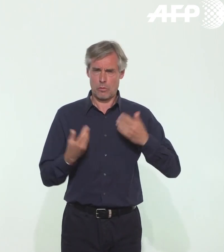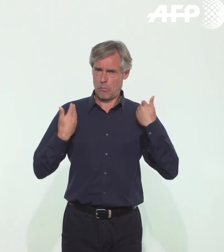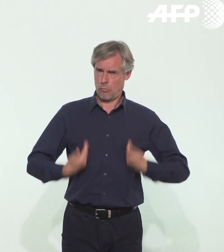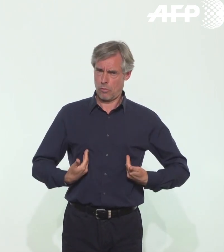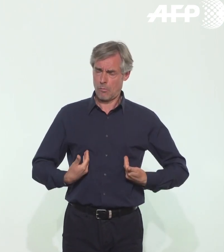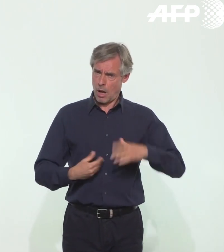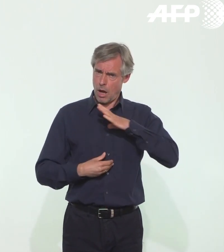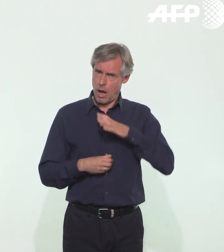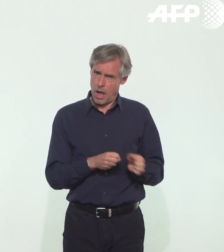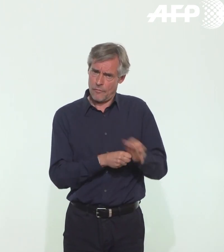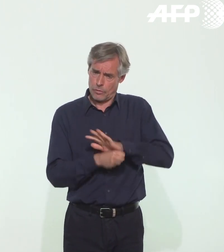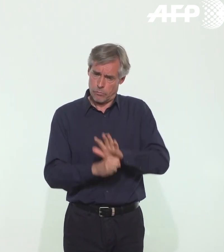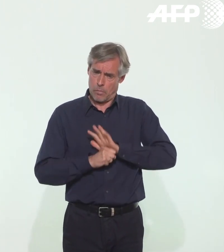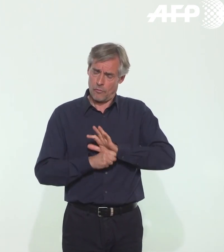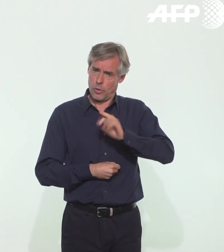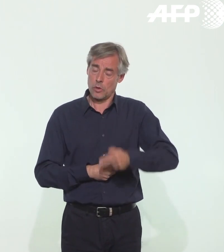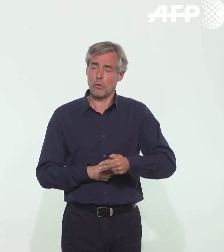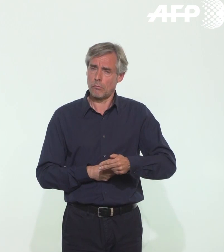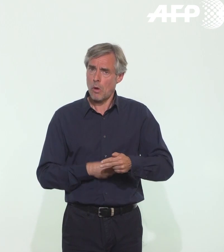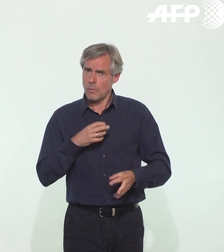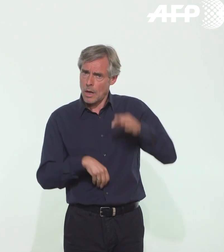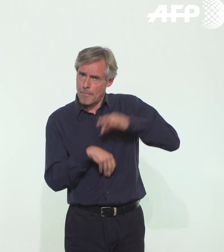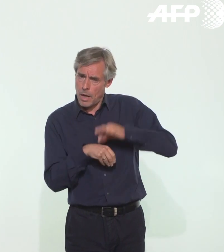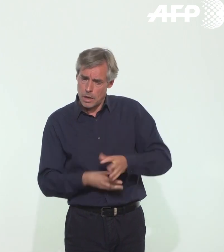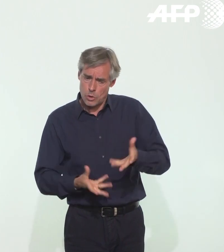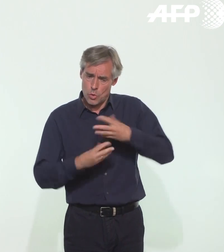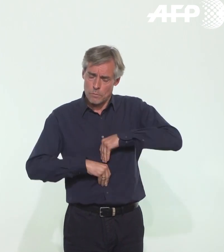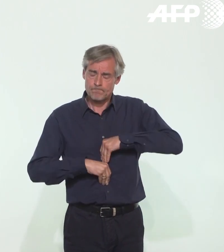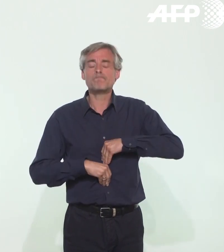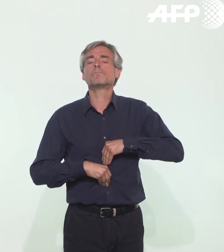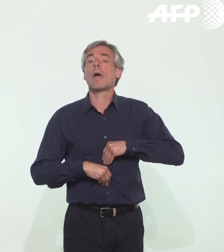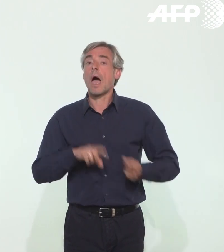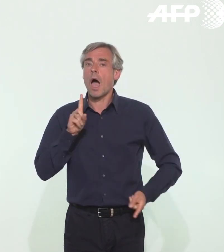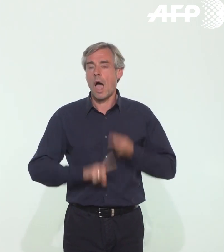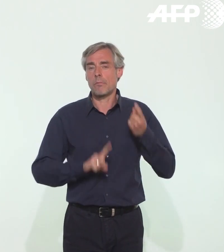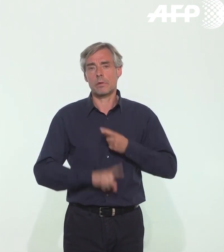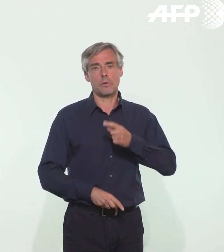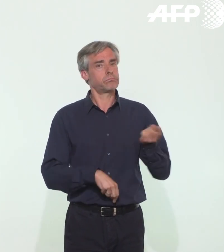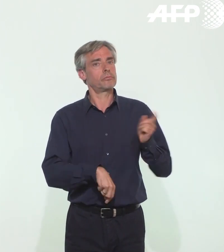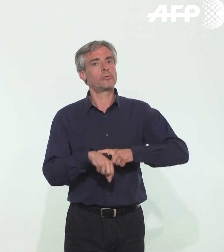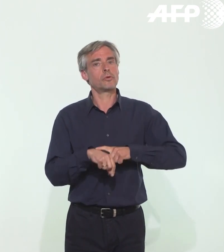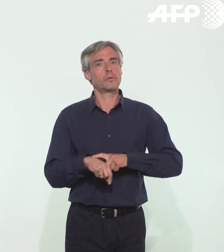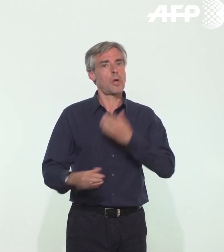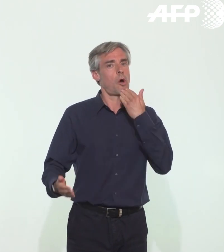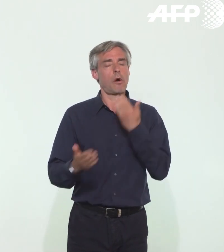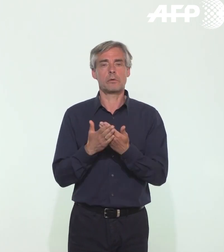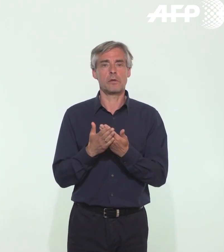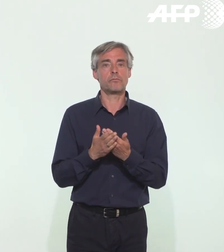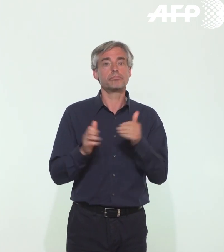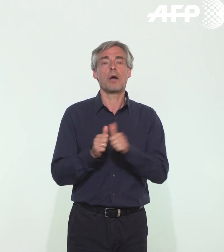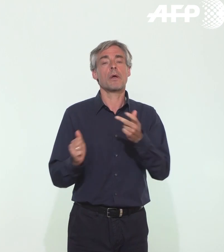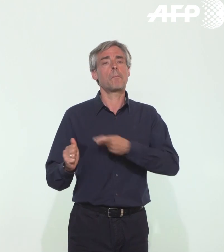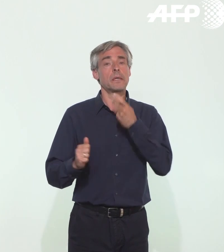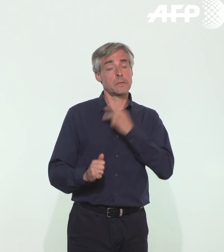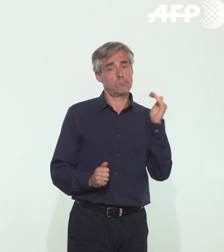atteint par le coronavirus ? » Ai-je la maladie Covid ? » il est indispensable de prendre rendez-vous sans délai avec votre